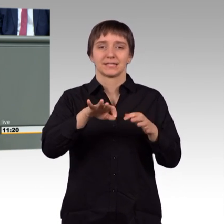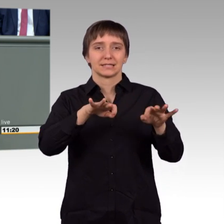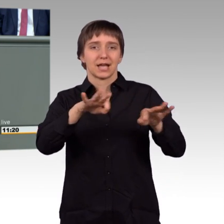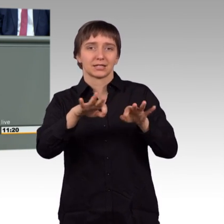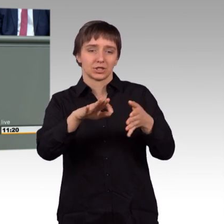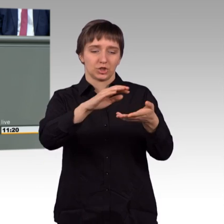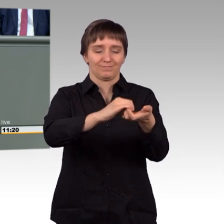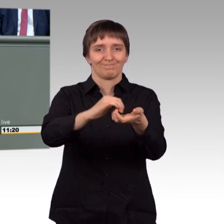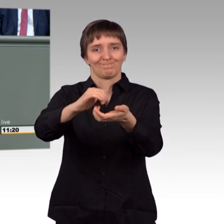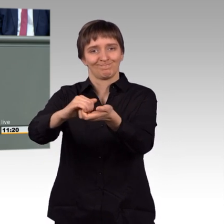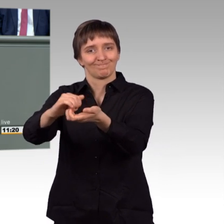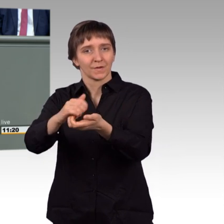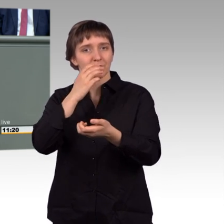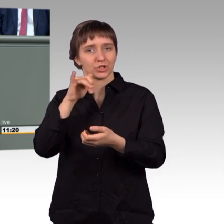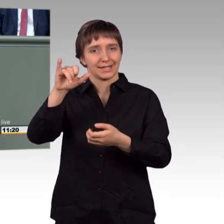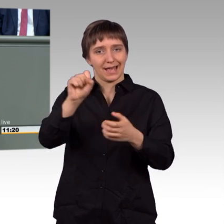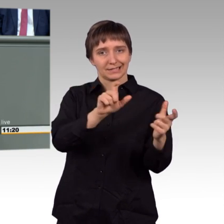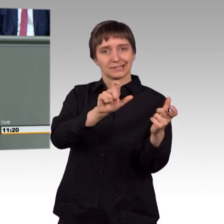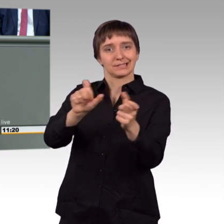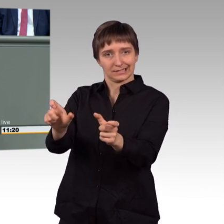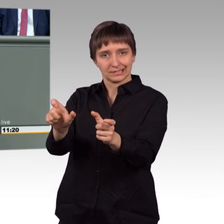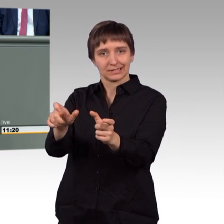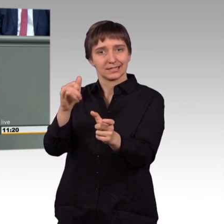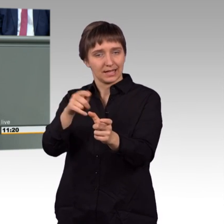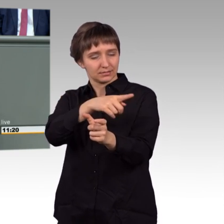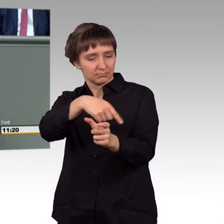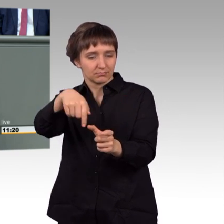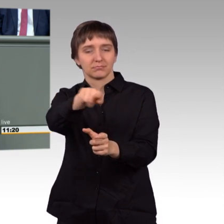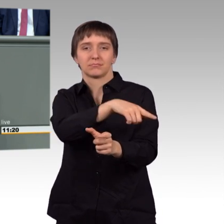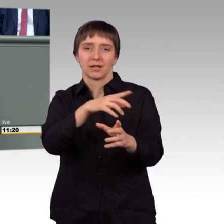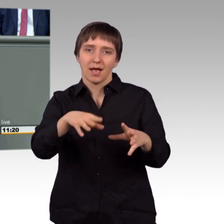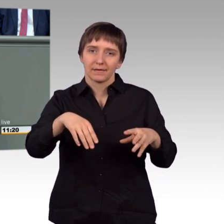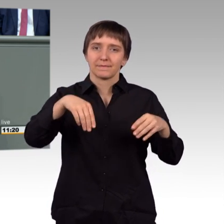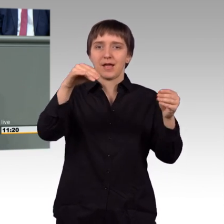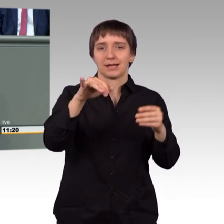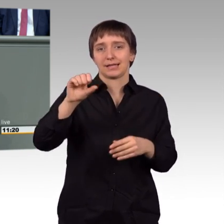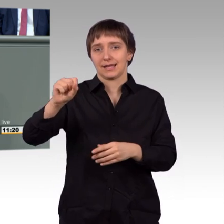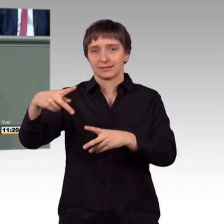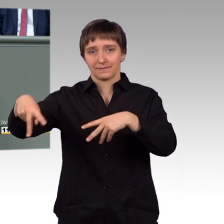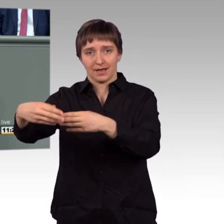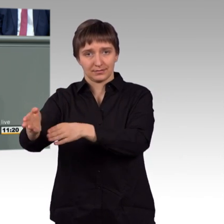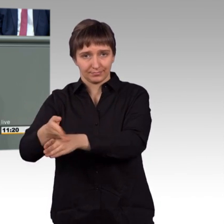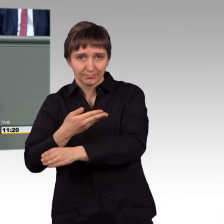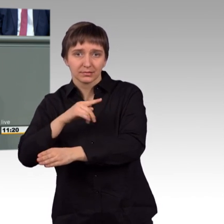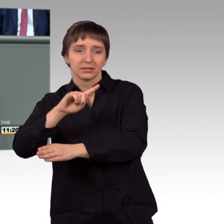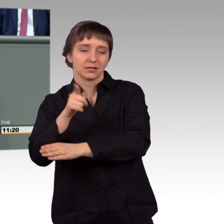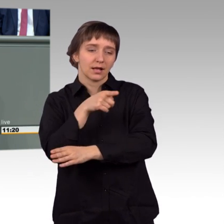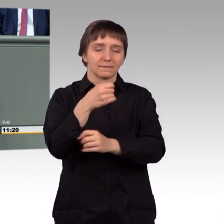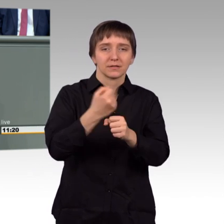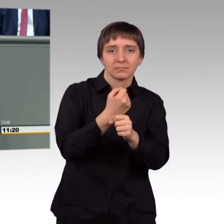IS vorzugehen, jetzt anfangen, sich für quasi die Post-IS-Phase in Stellung zu bringen. Und